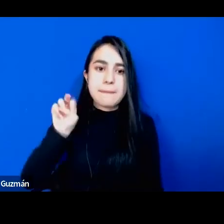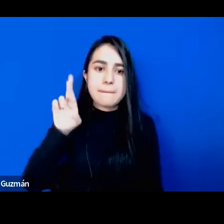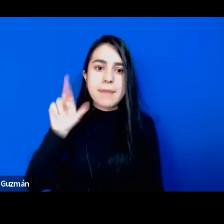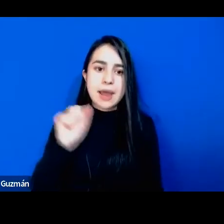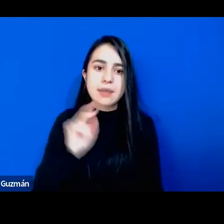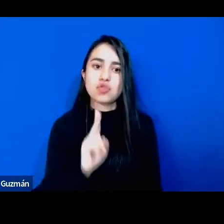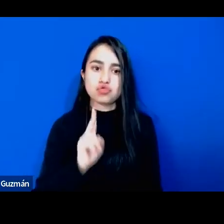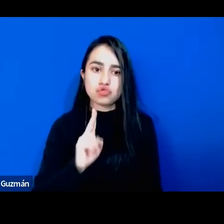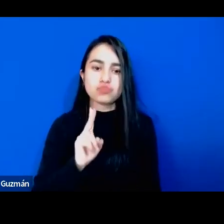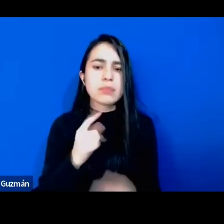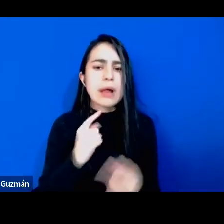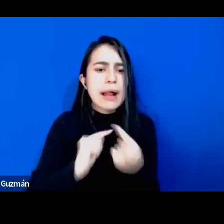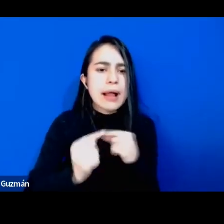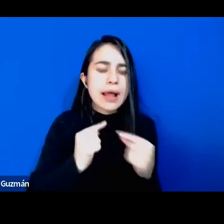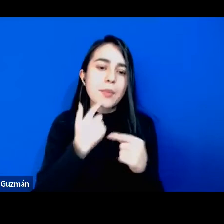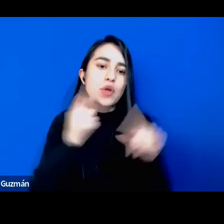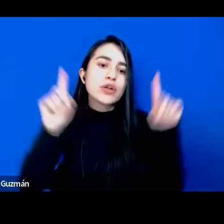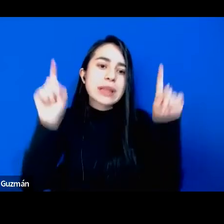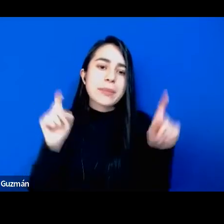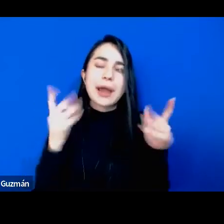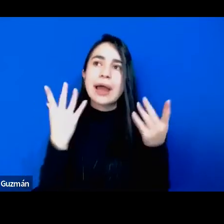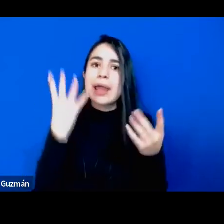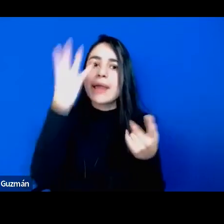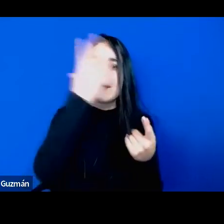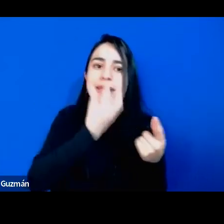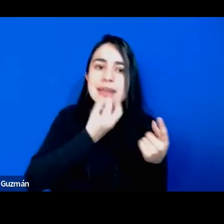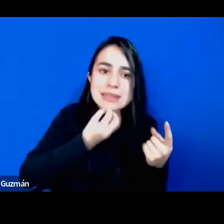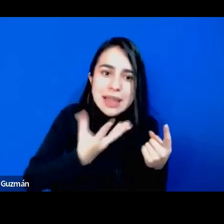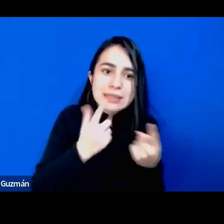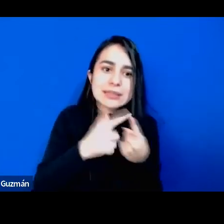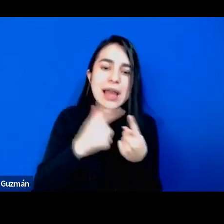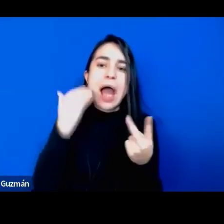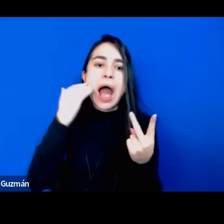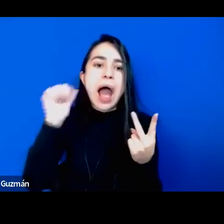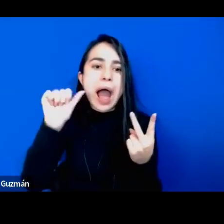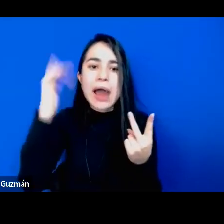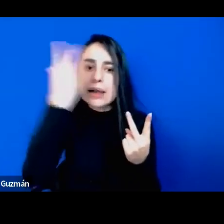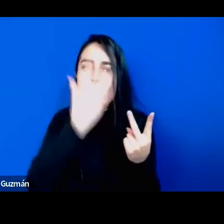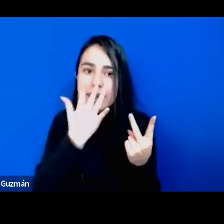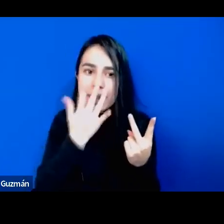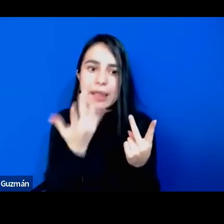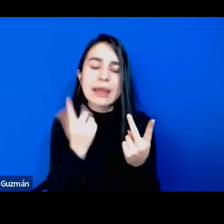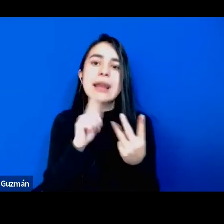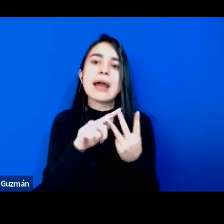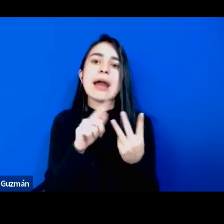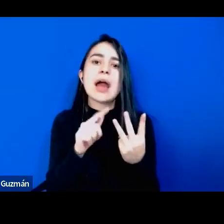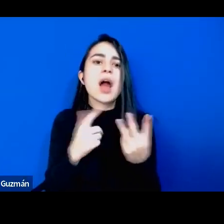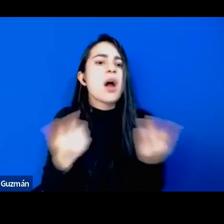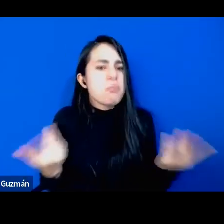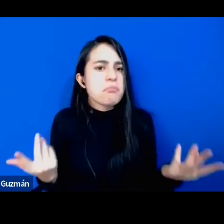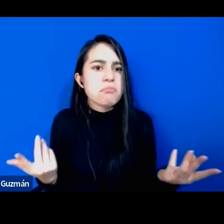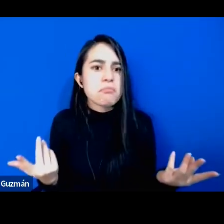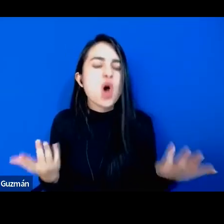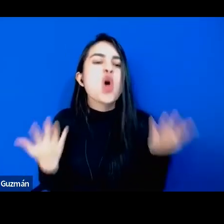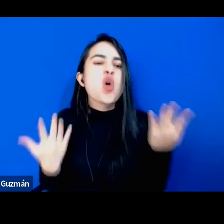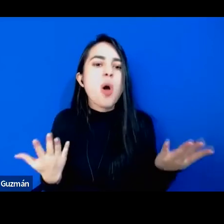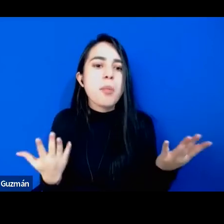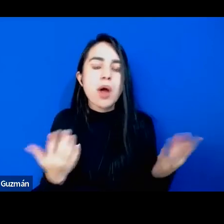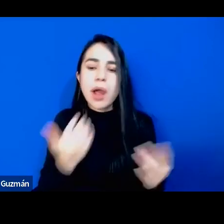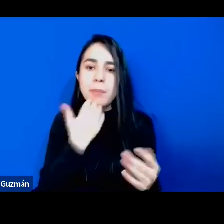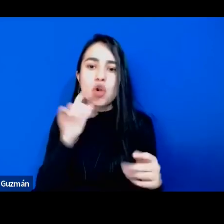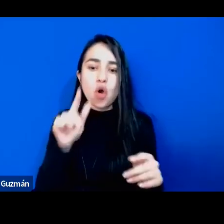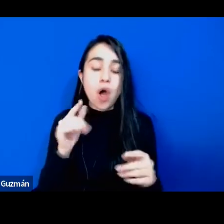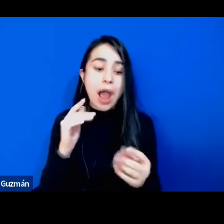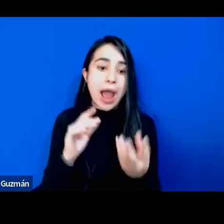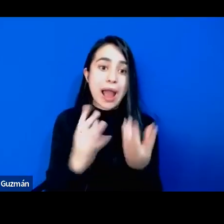porque sobre todo cuando hablábamos de belleza, de mujeres negras, decir, bueno, ¿cómo criticamos la categoría